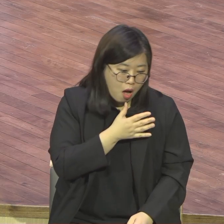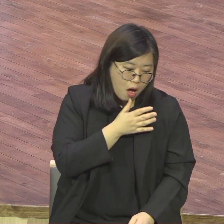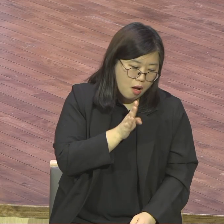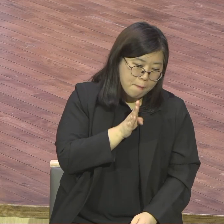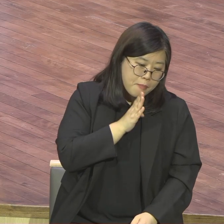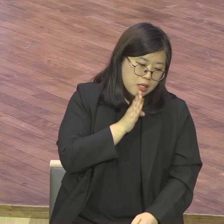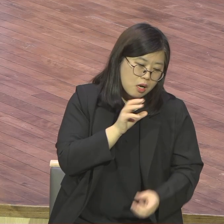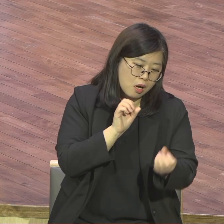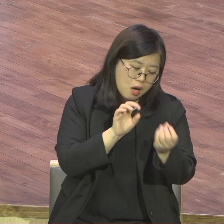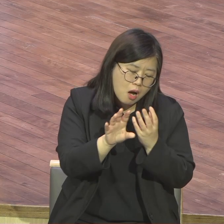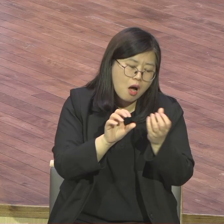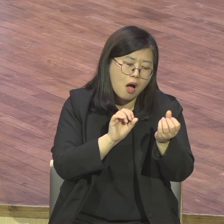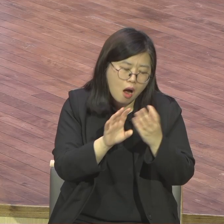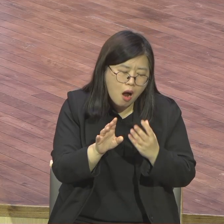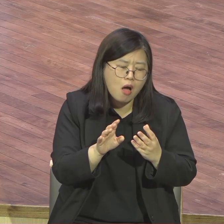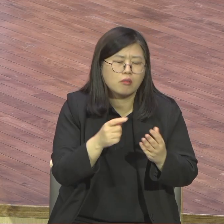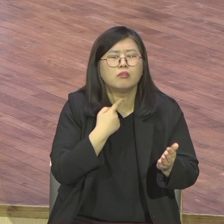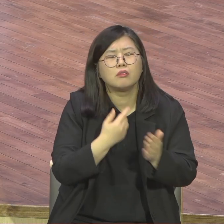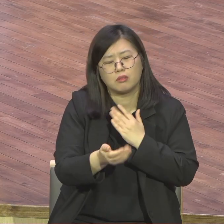영적 현장 그래요 영적 현장